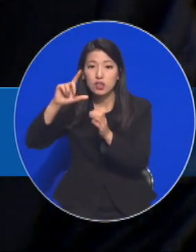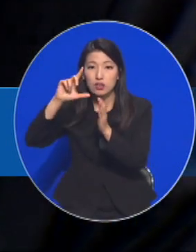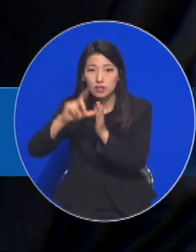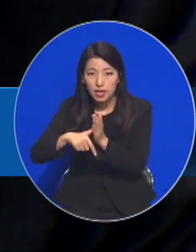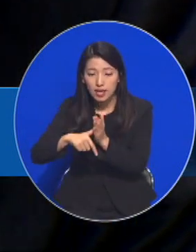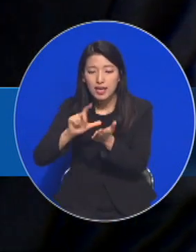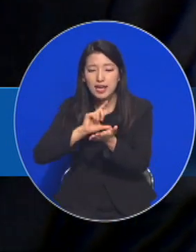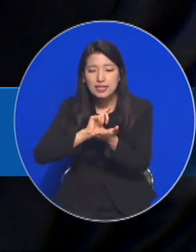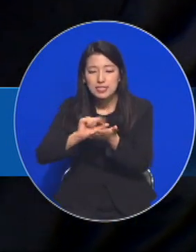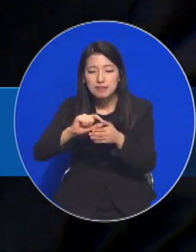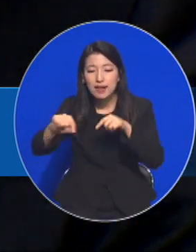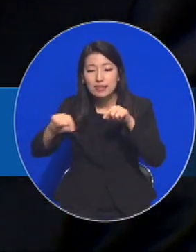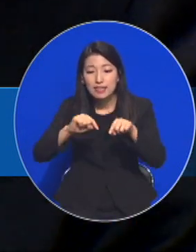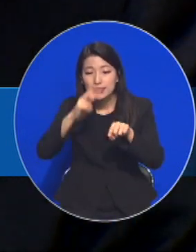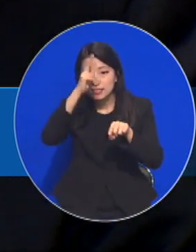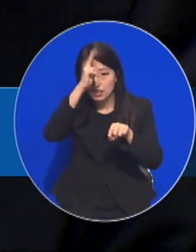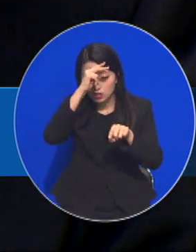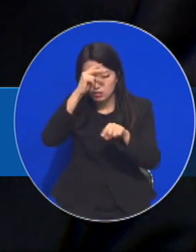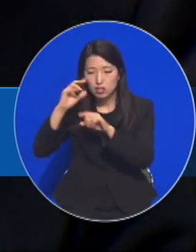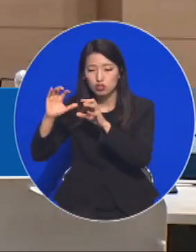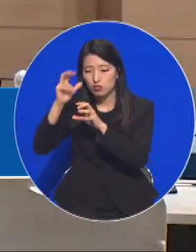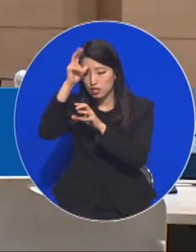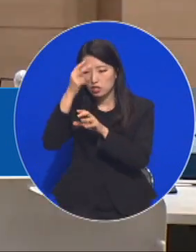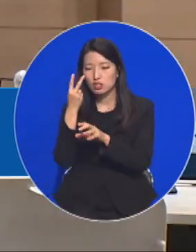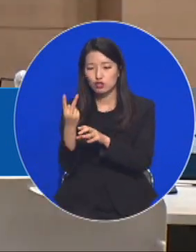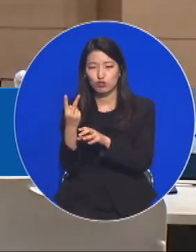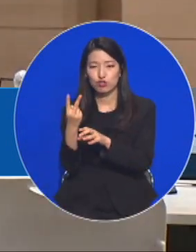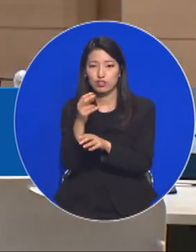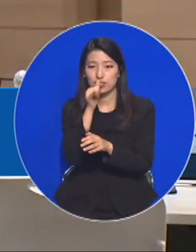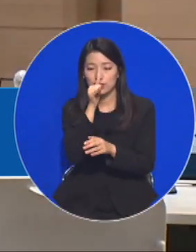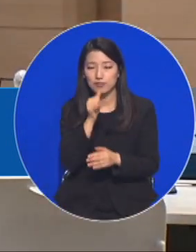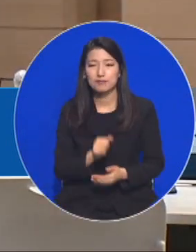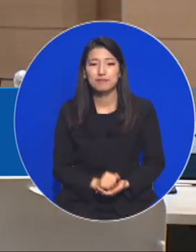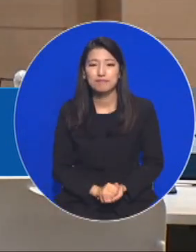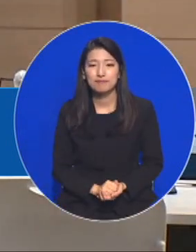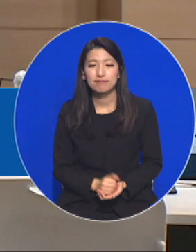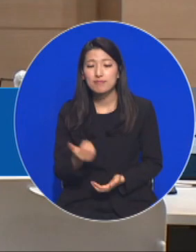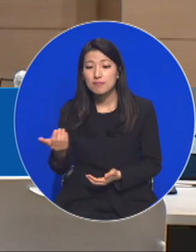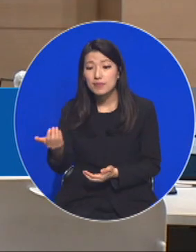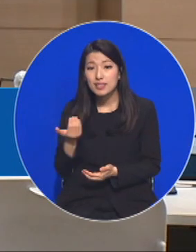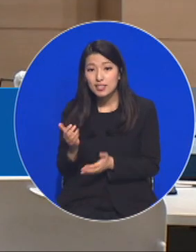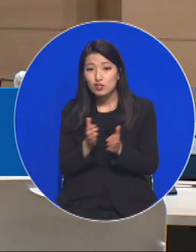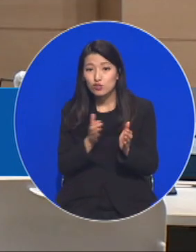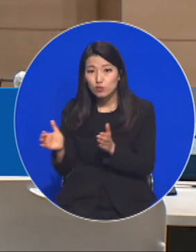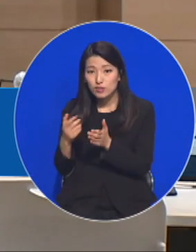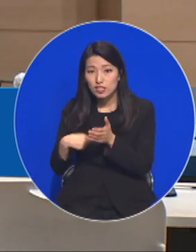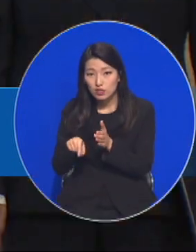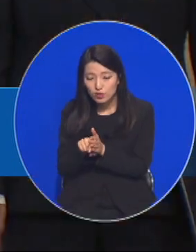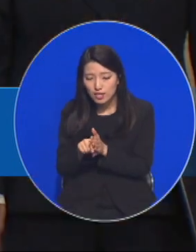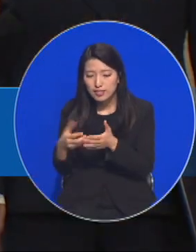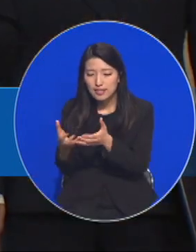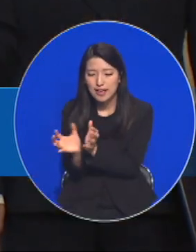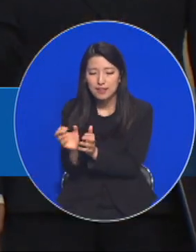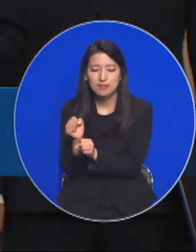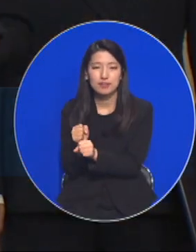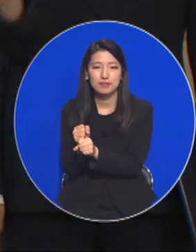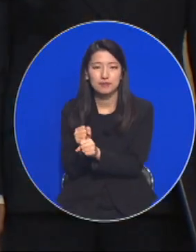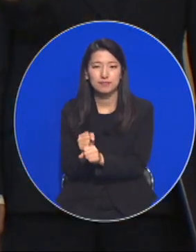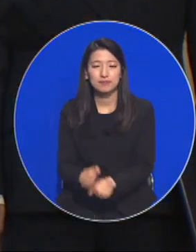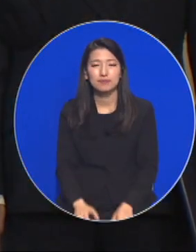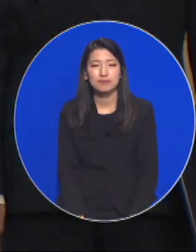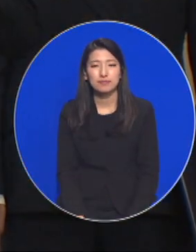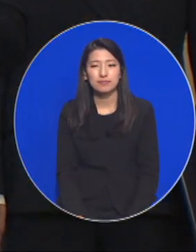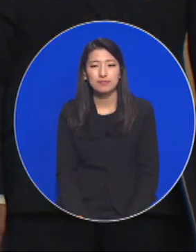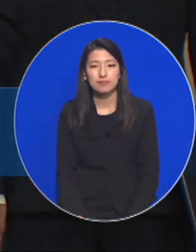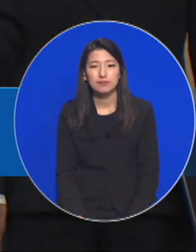시도에 전면 도입된다고 설명했습니다. 시행 준비를 위해 자치경찰준비단도 즉시 출범시킵니다.